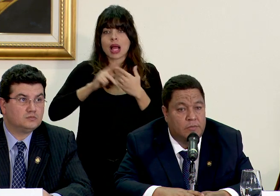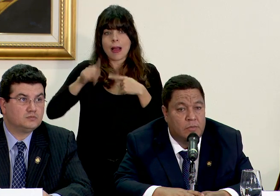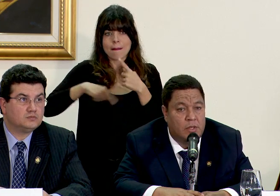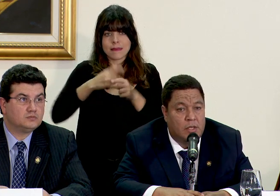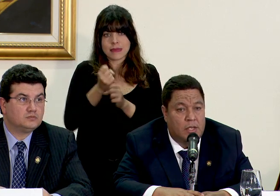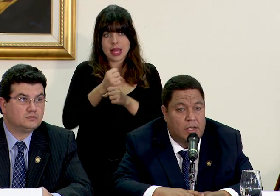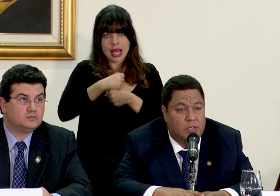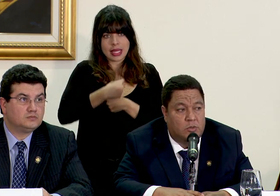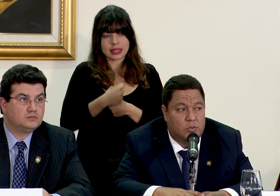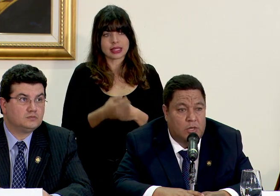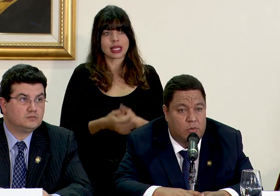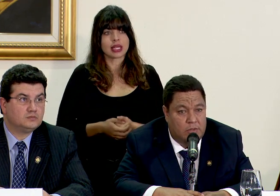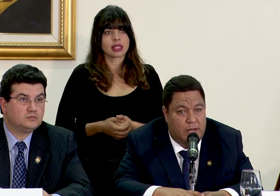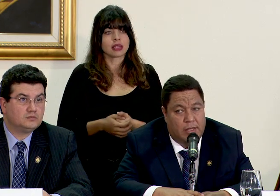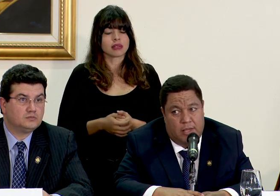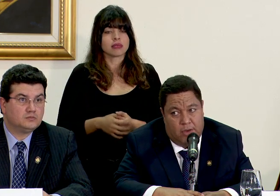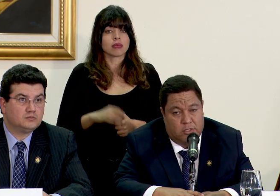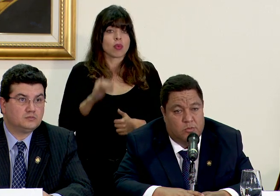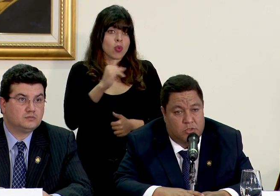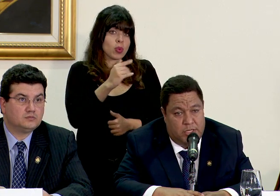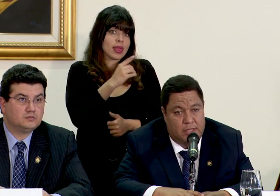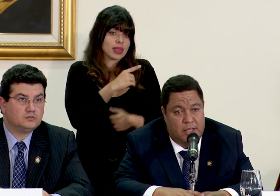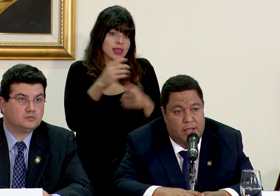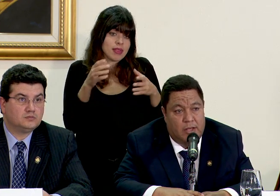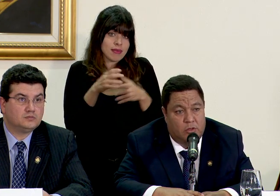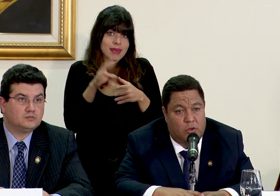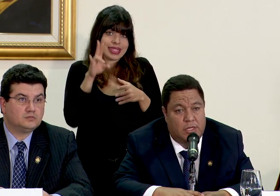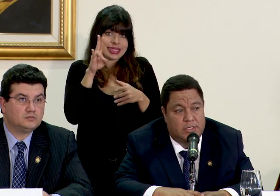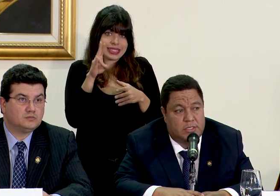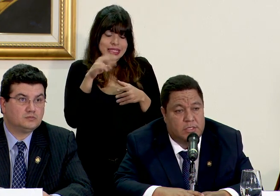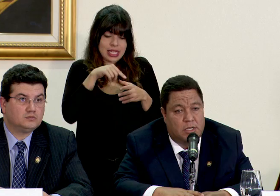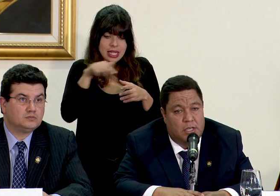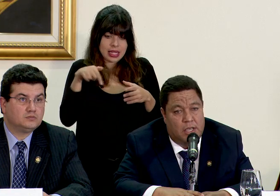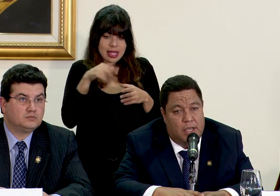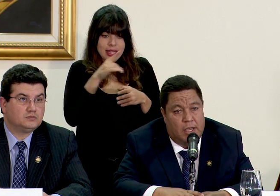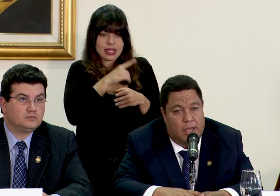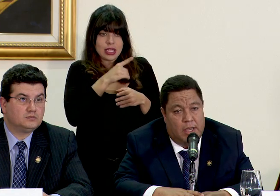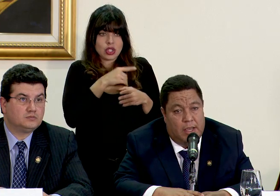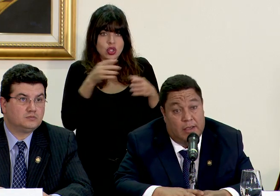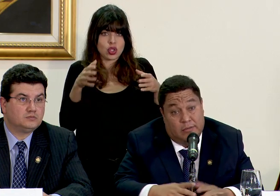desarrollar somos una junta directiva que somos siete directores